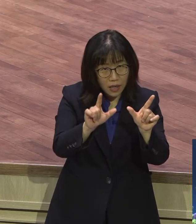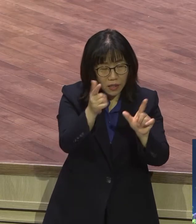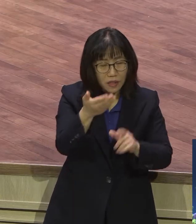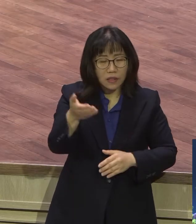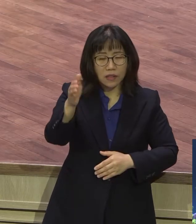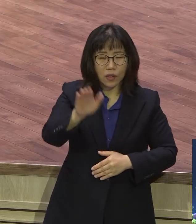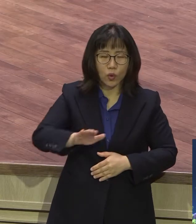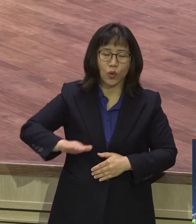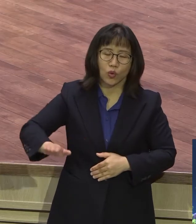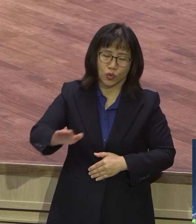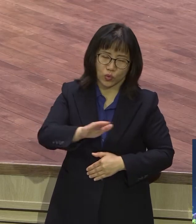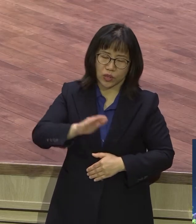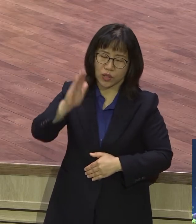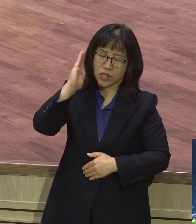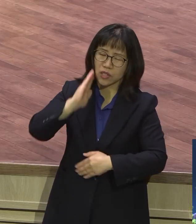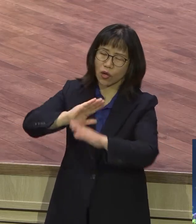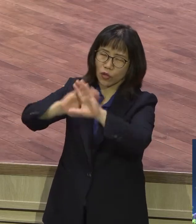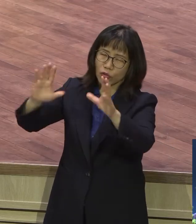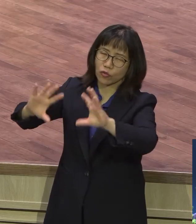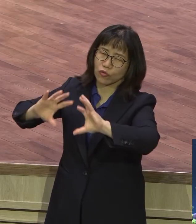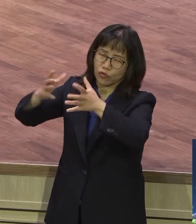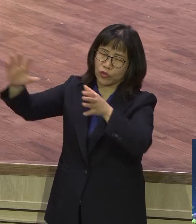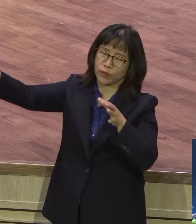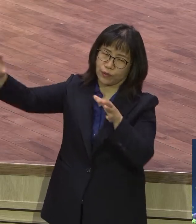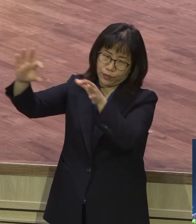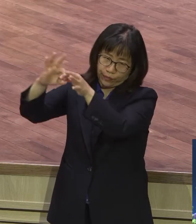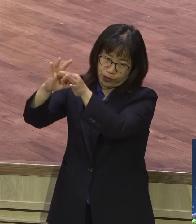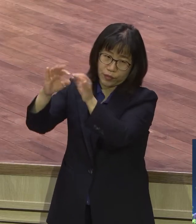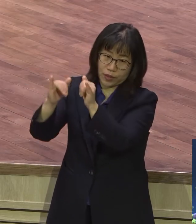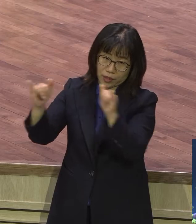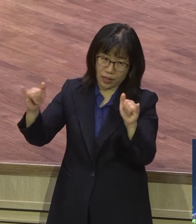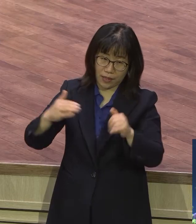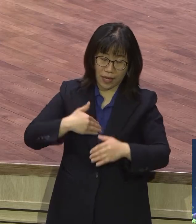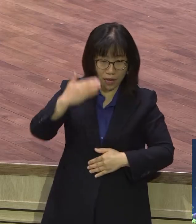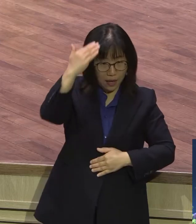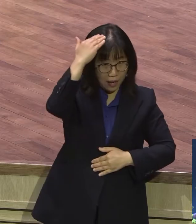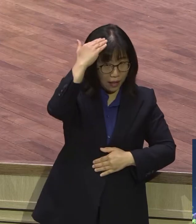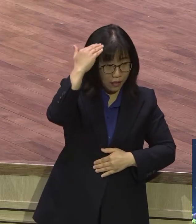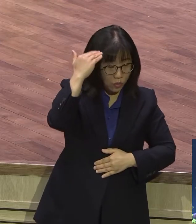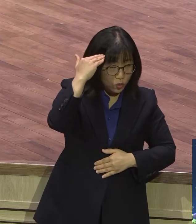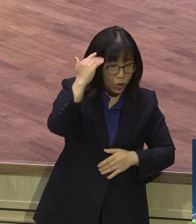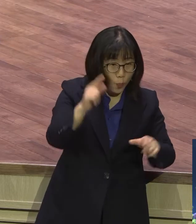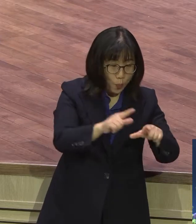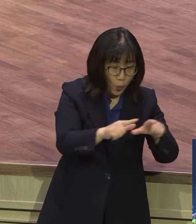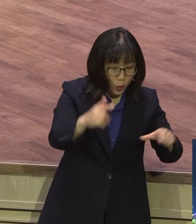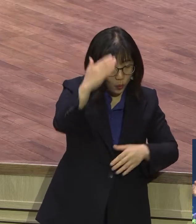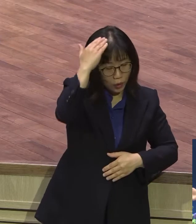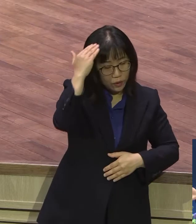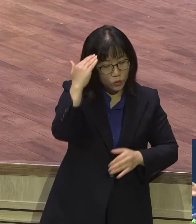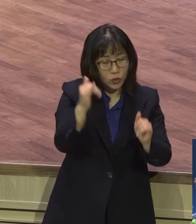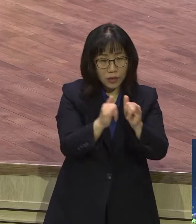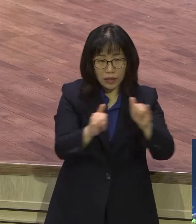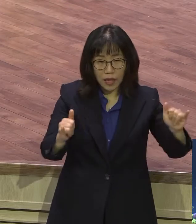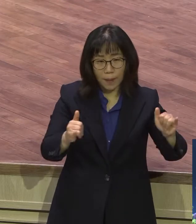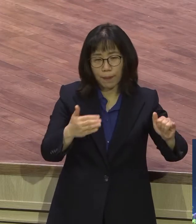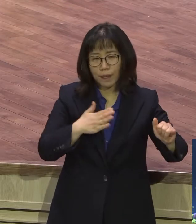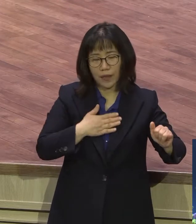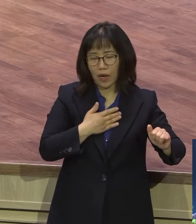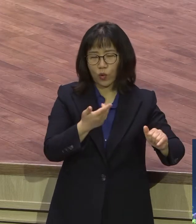천국 시민권자예요 그래서 한국 사람하고 다릅니다 한국 사람들 이 땅의 사람들하고 다르다고요